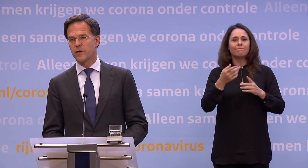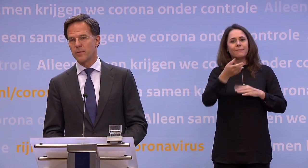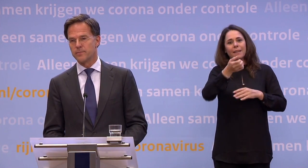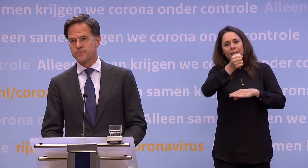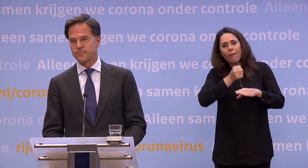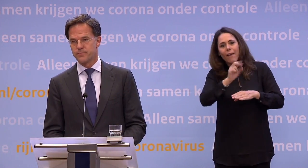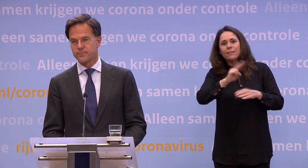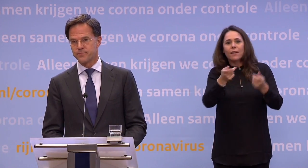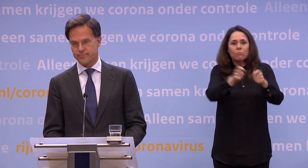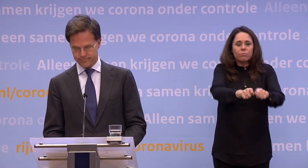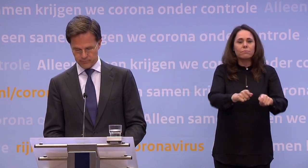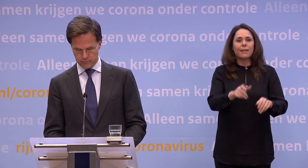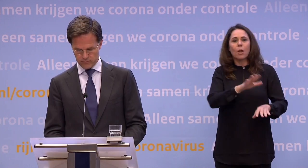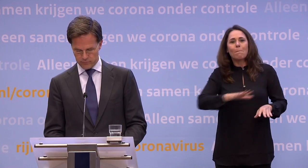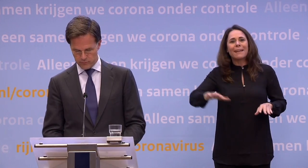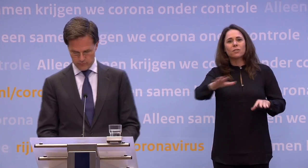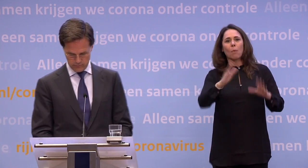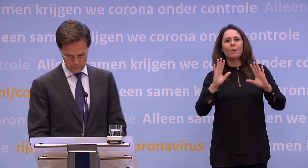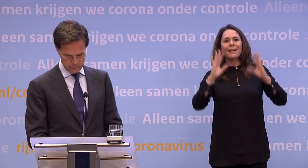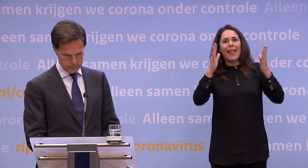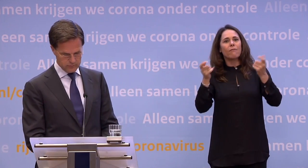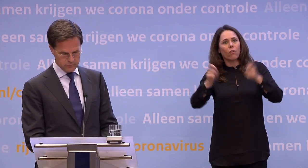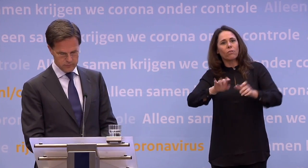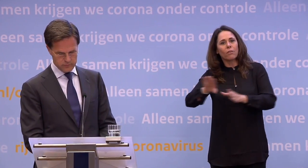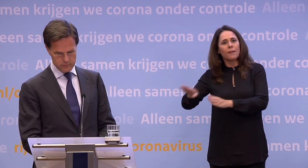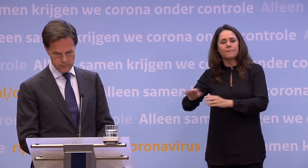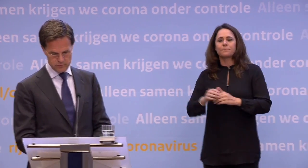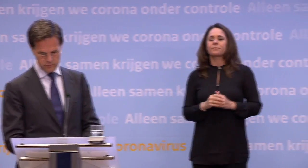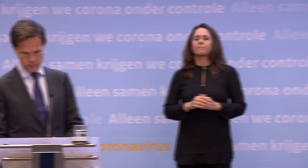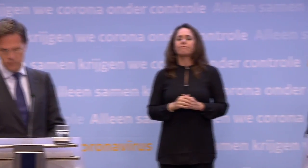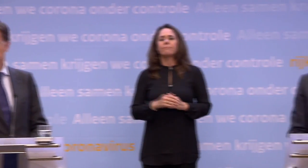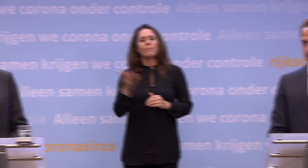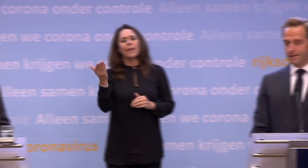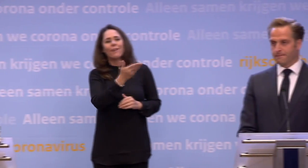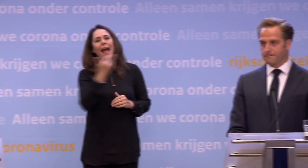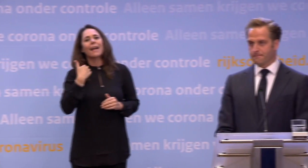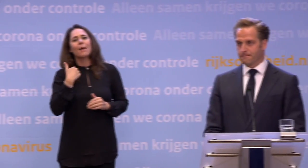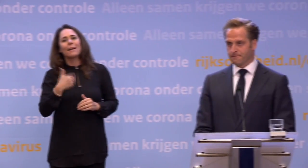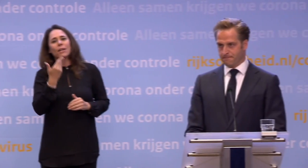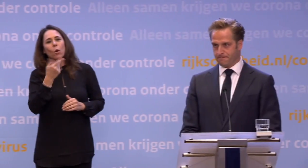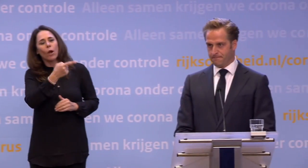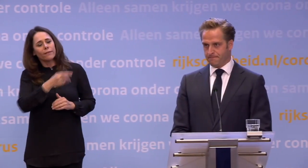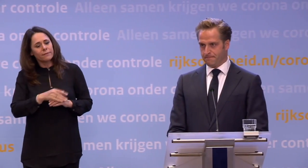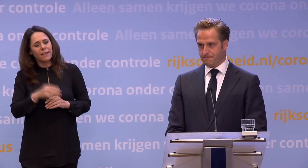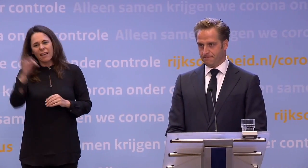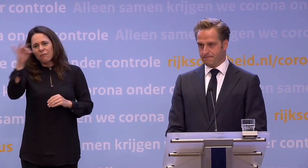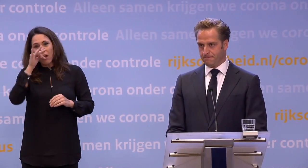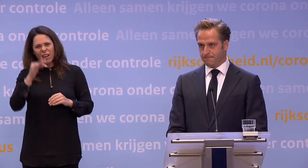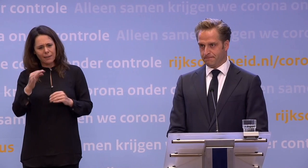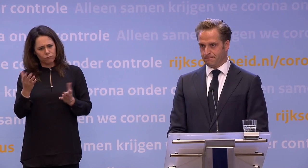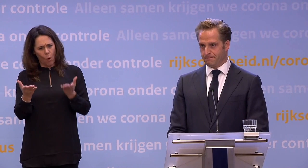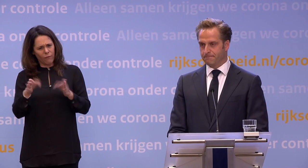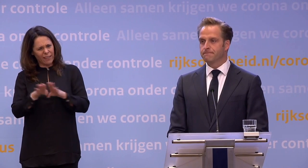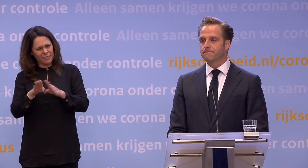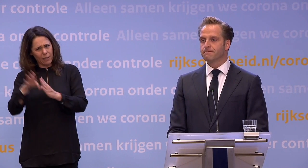leven weer te verlangen. Oké, meneer De Jonge, nog een vraag voor u dan over de app. In Frankrijk is een vergelijkbare app, die is miljoenen